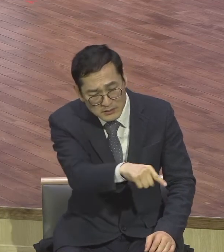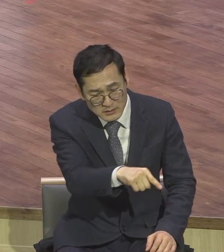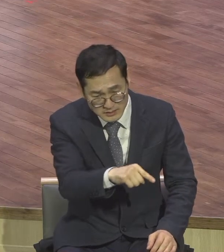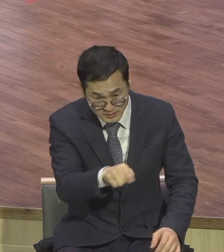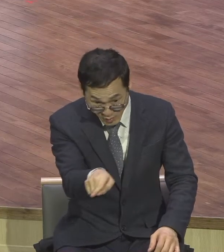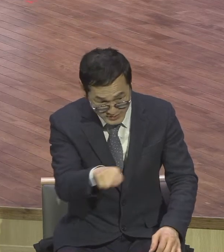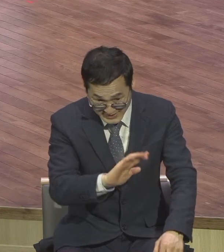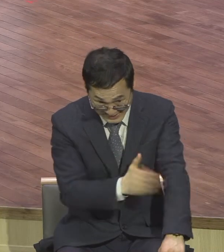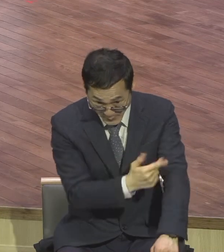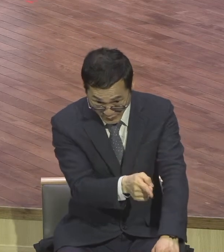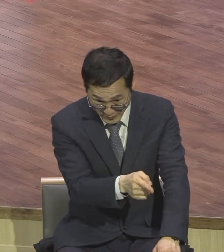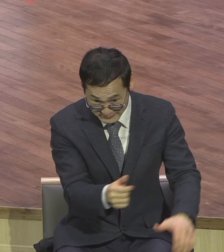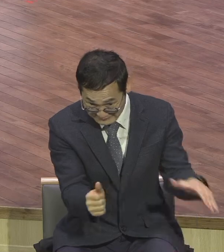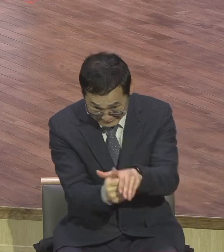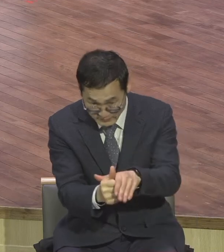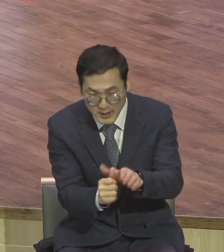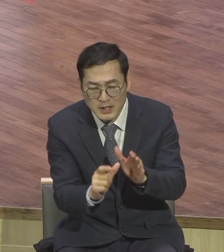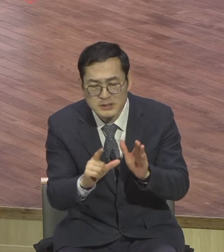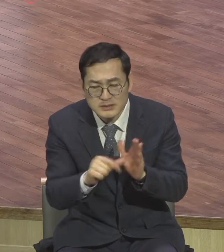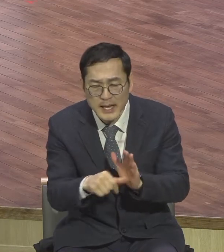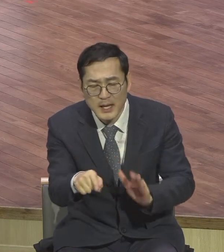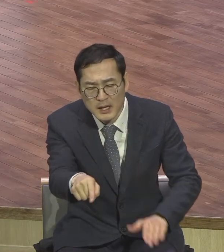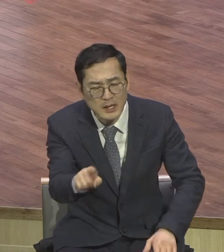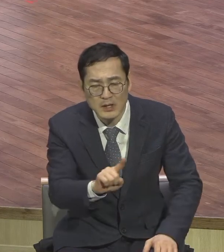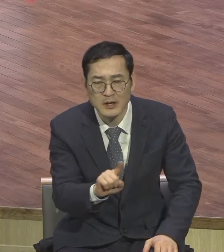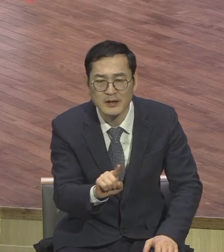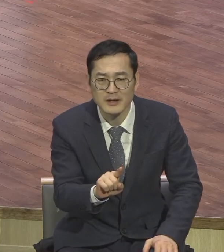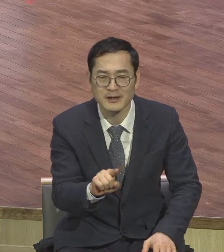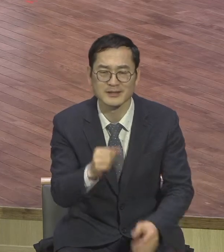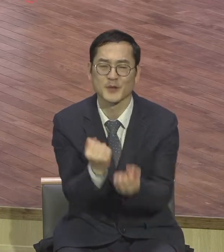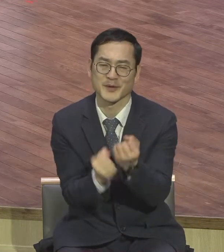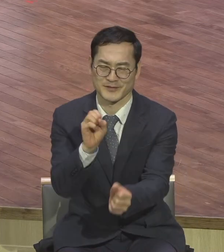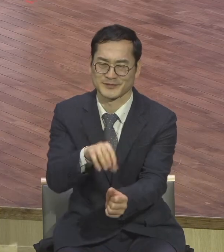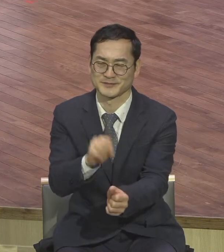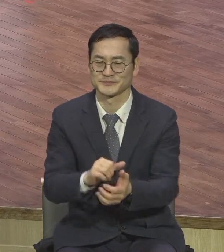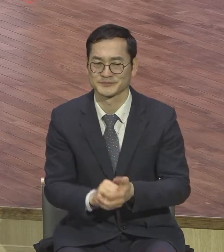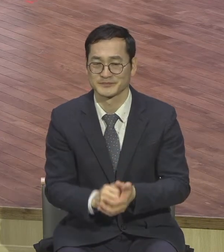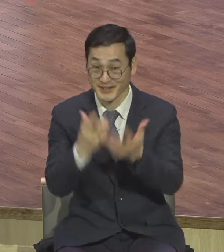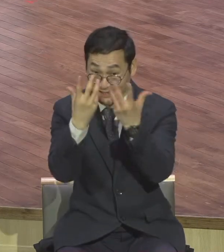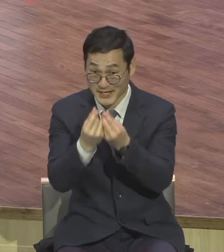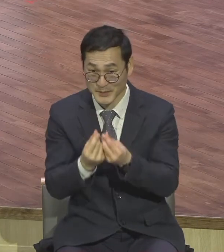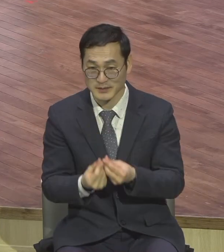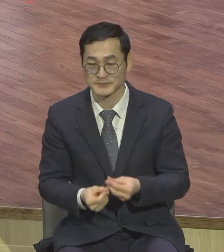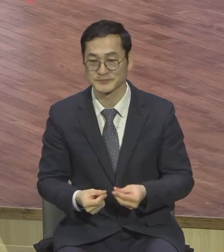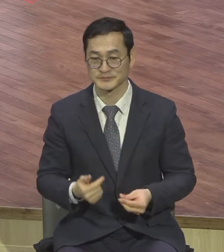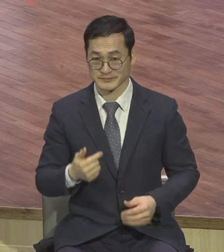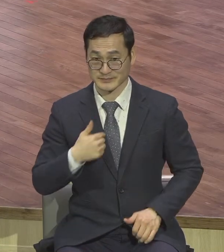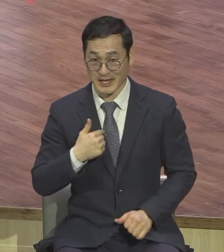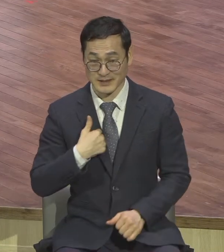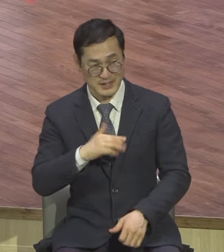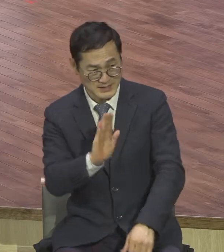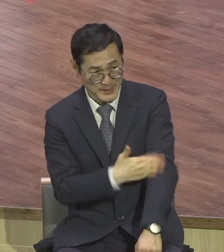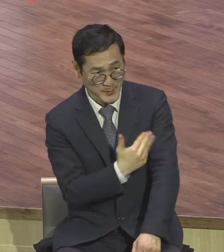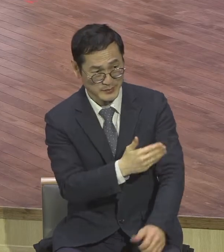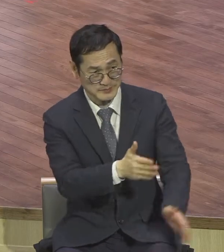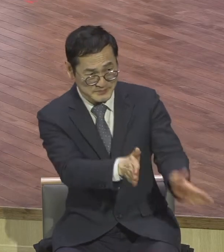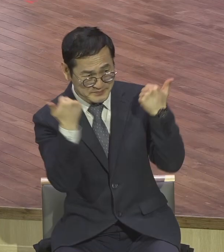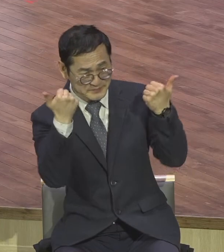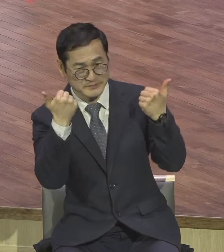어떤 사람이 내가 아픔이나 상처를